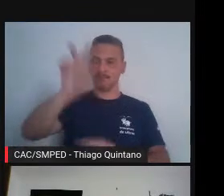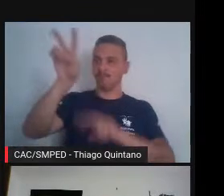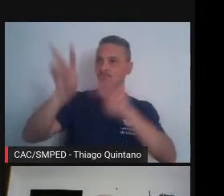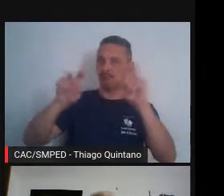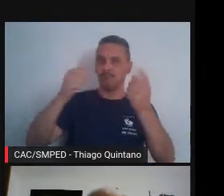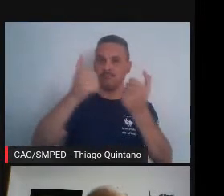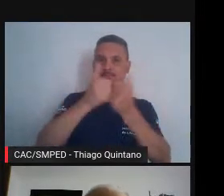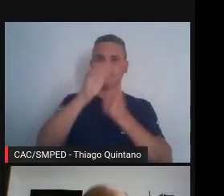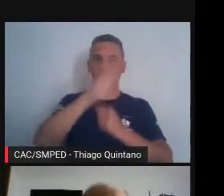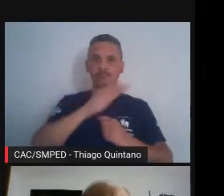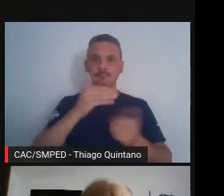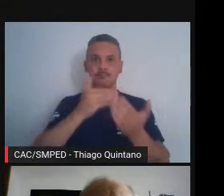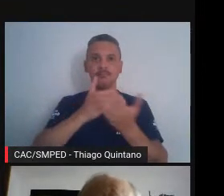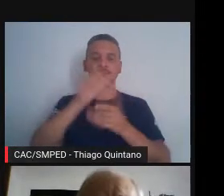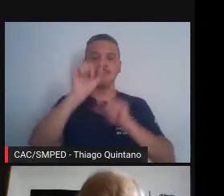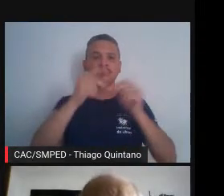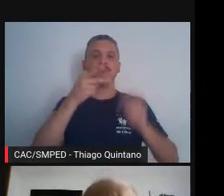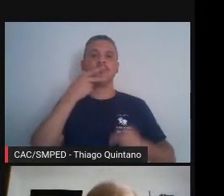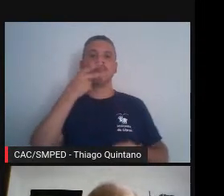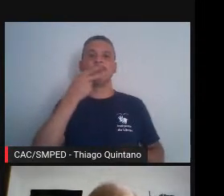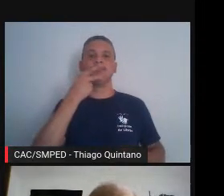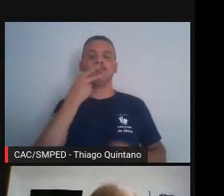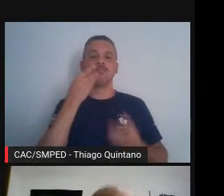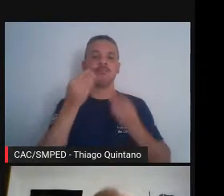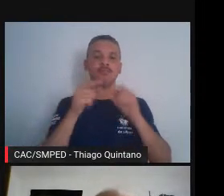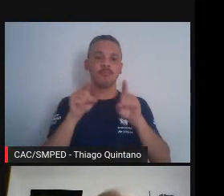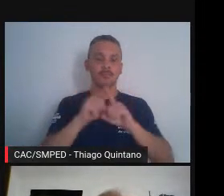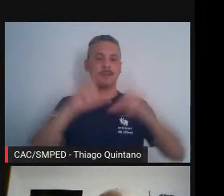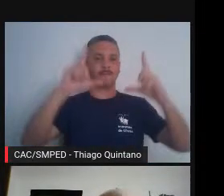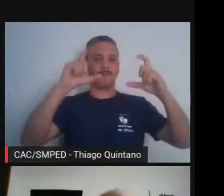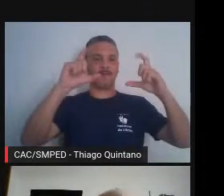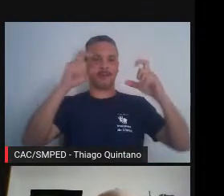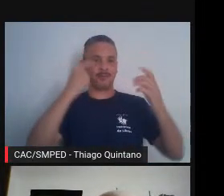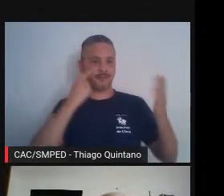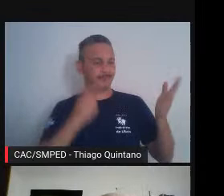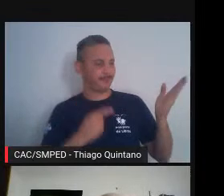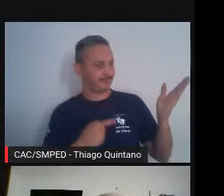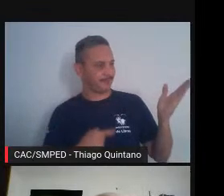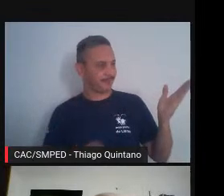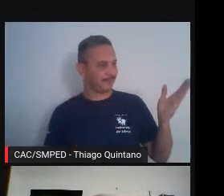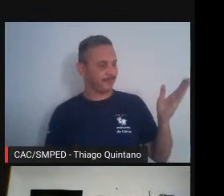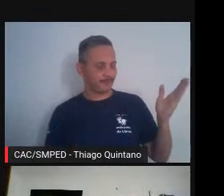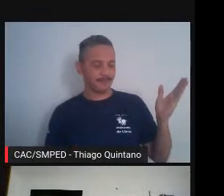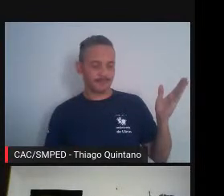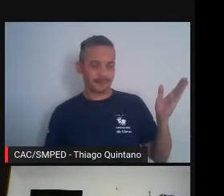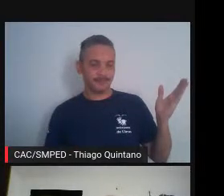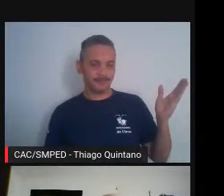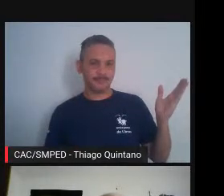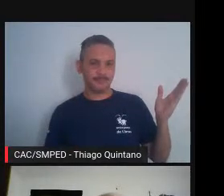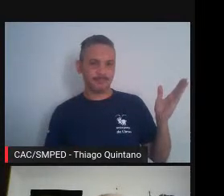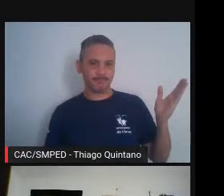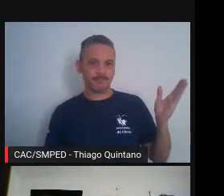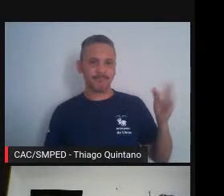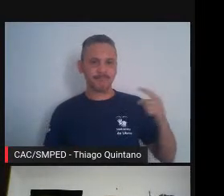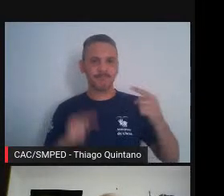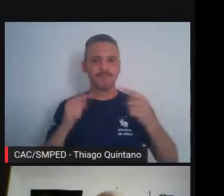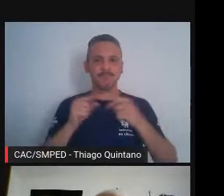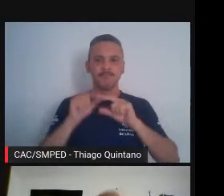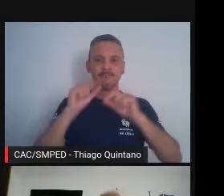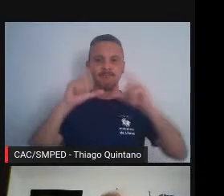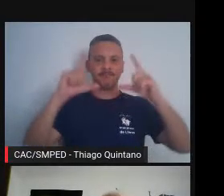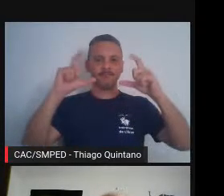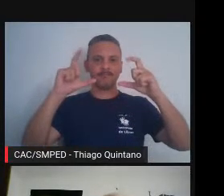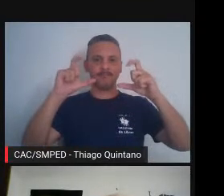nós podemos começar falando um pouquinho dessa foto, né? Que é uma foto tirada de vista